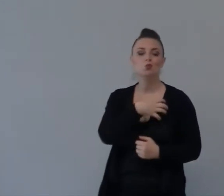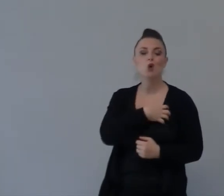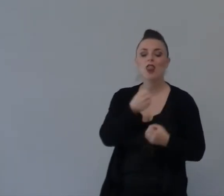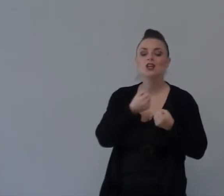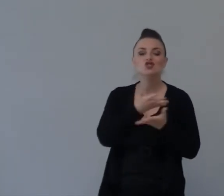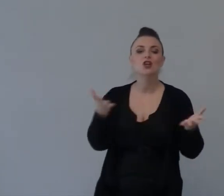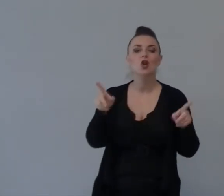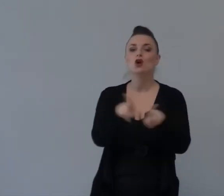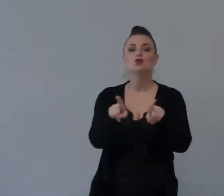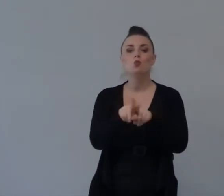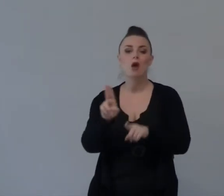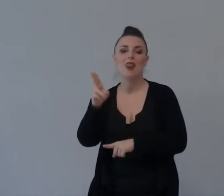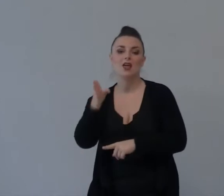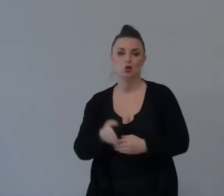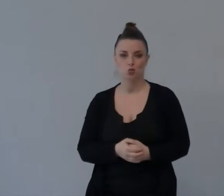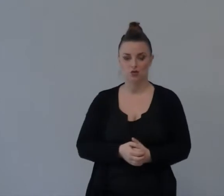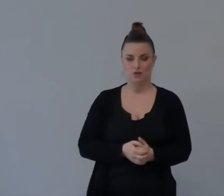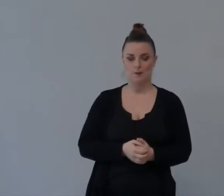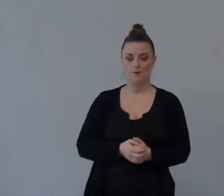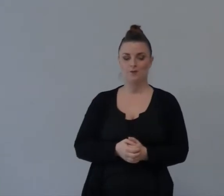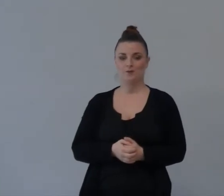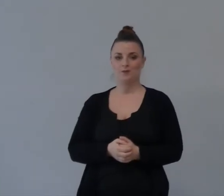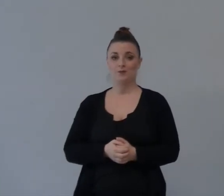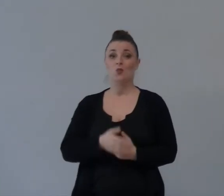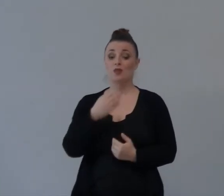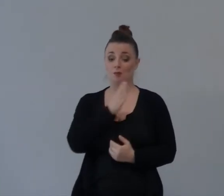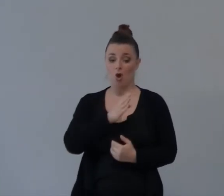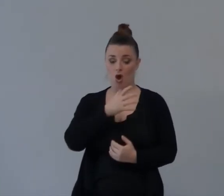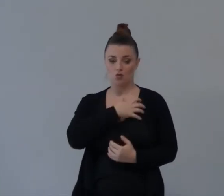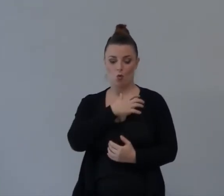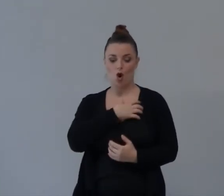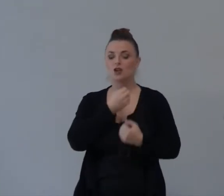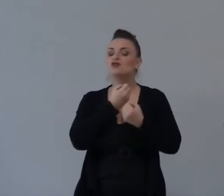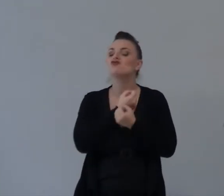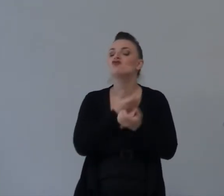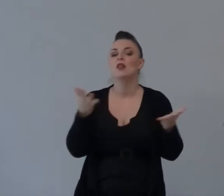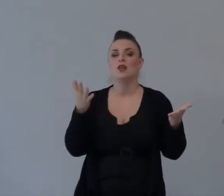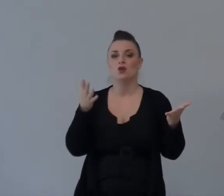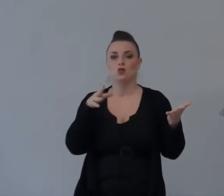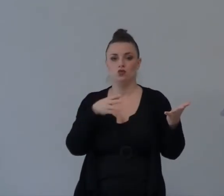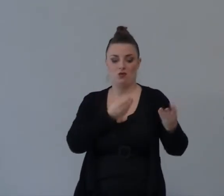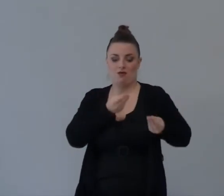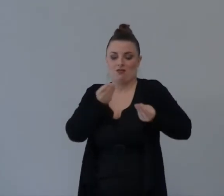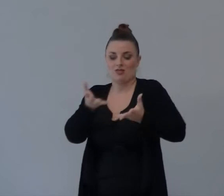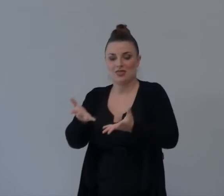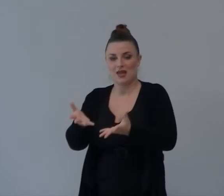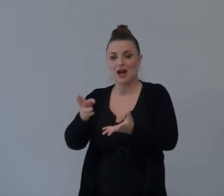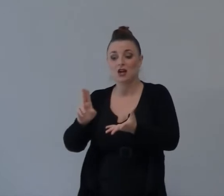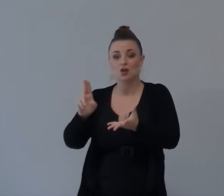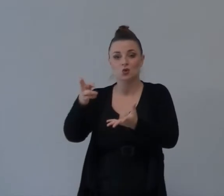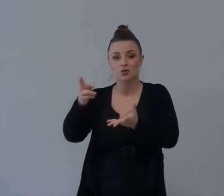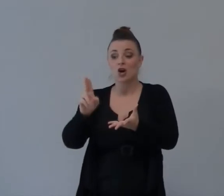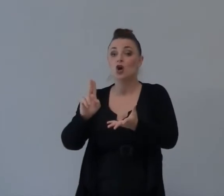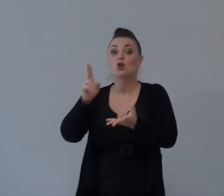Boaz Di Ricco La Povera Naomi Dava A Un'altra Povera Della Povera Ruth